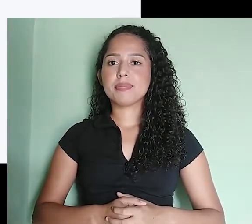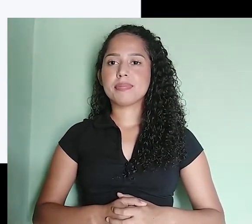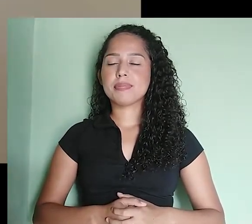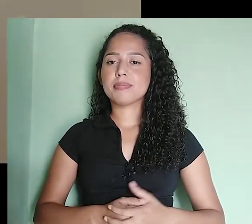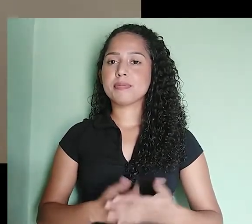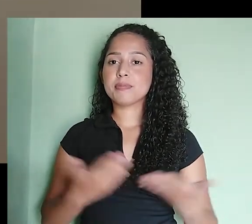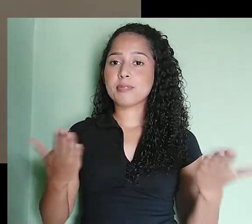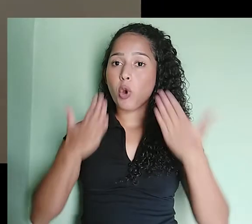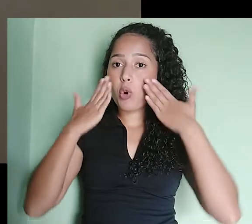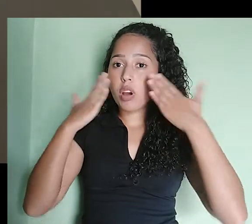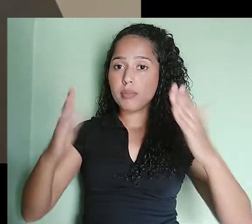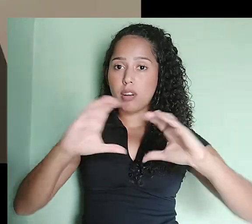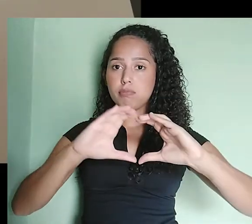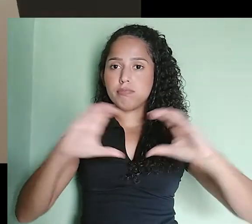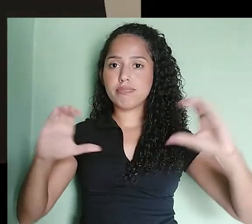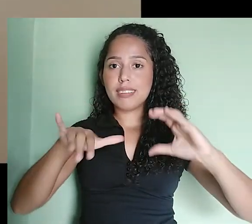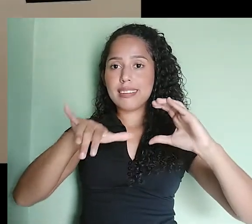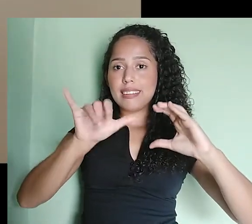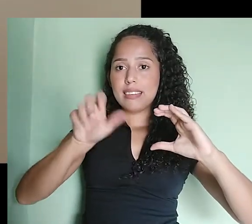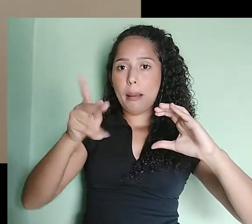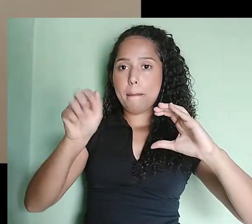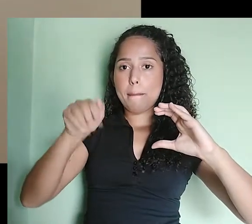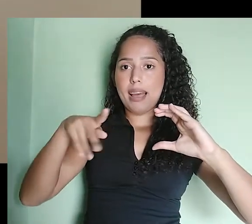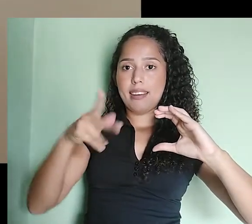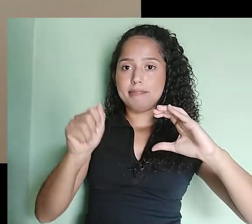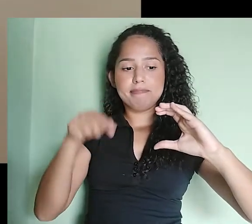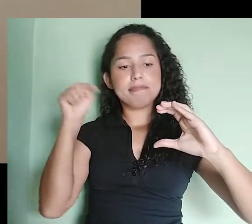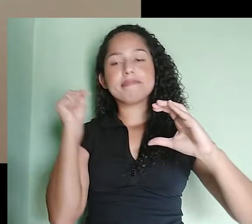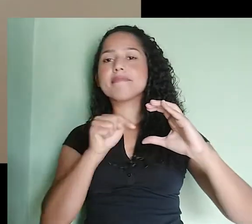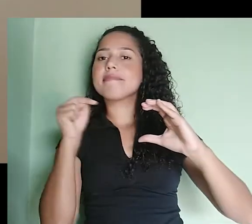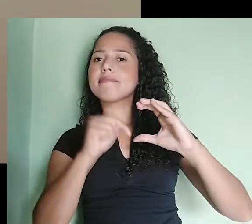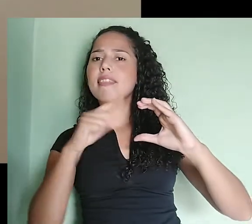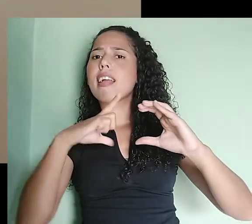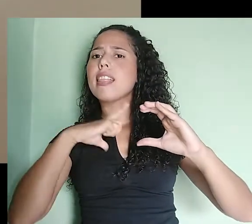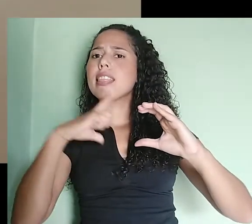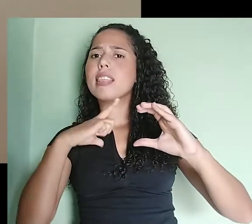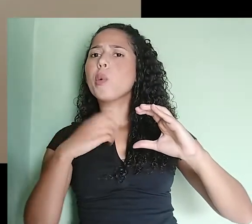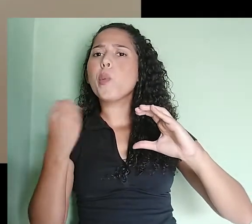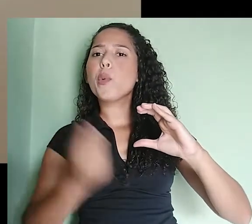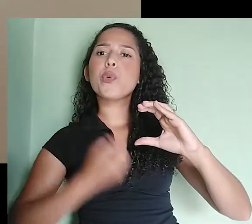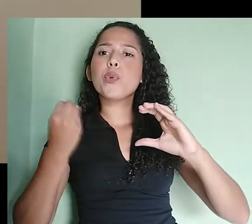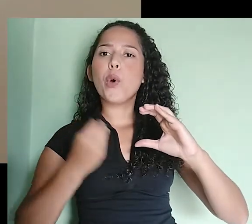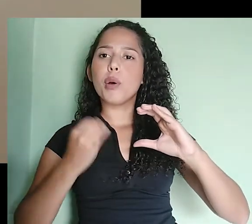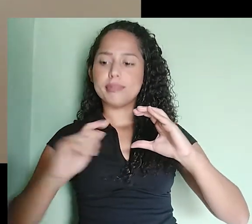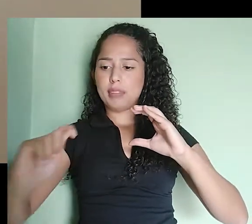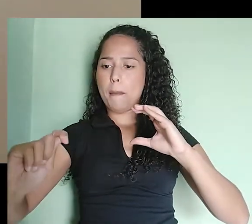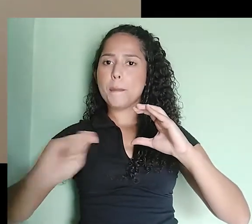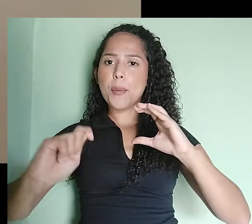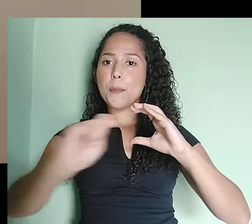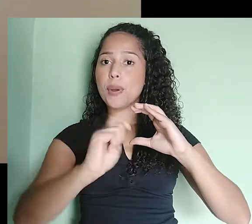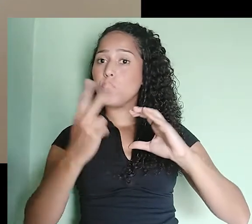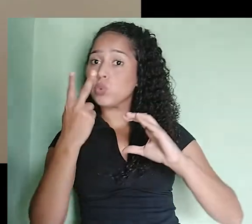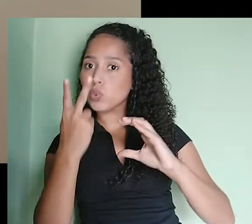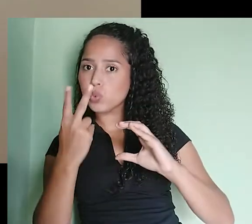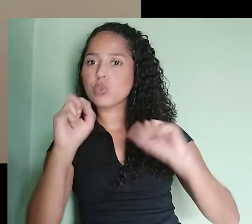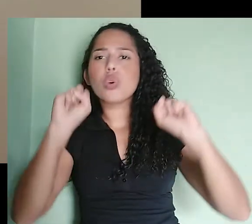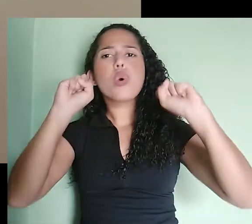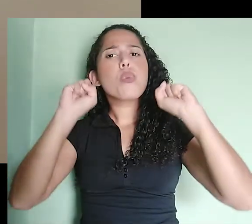Eu vou te apresentar agora a interface da Yamaha Streambergs. Nesse modelo aqui, eu tenho duas entradas que eu posso colocar